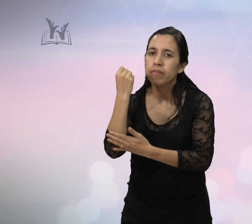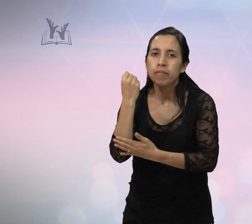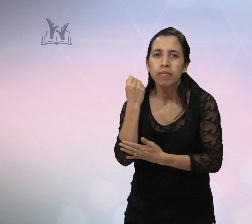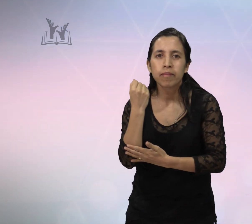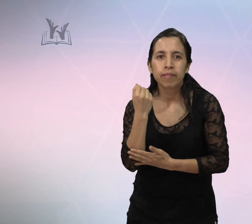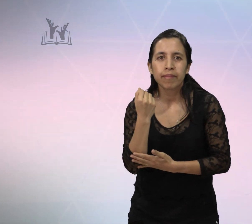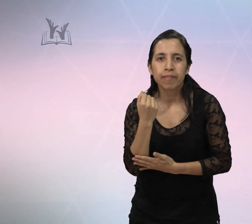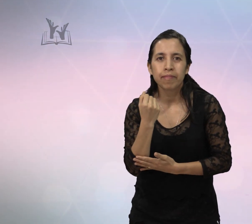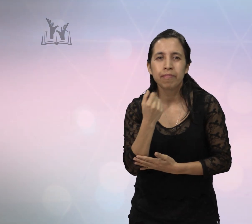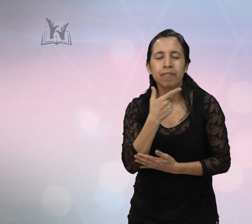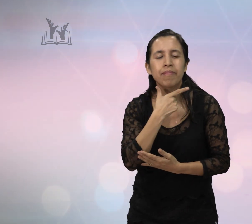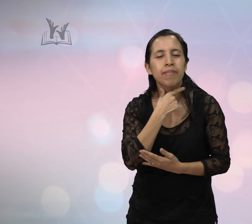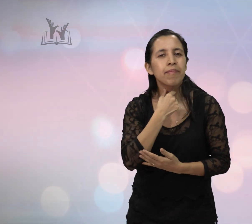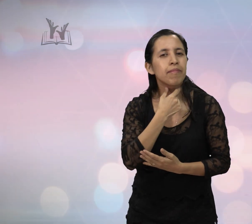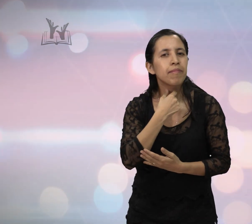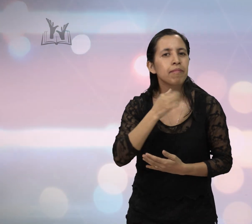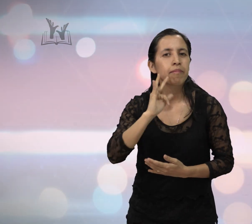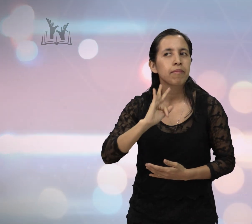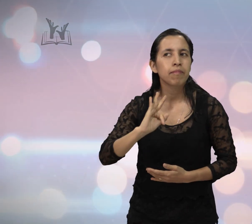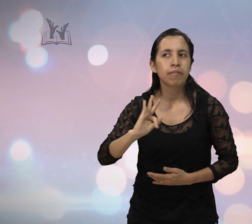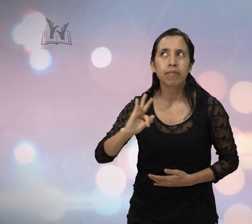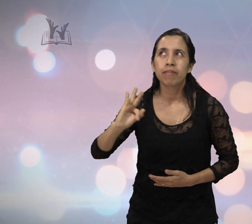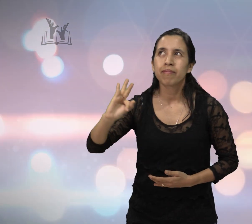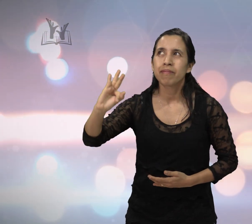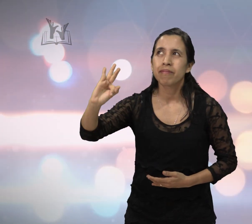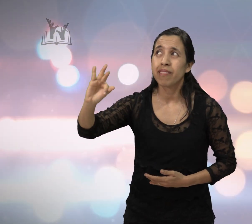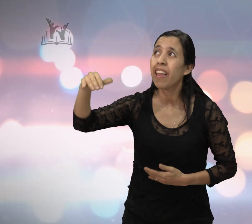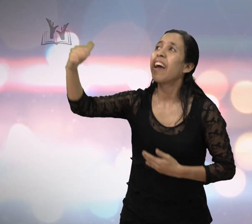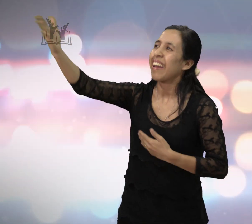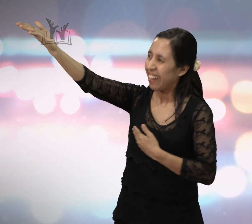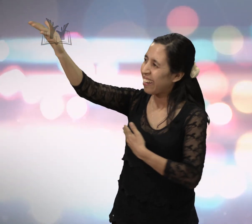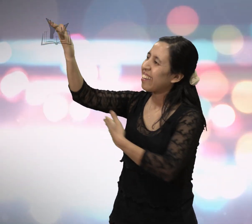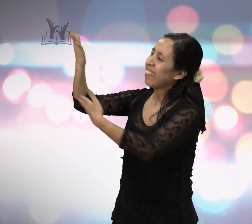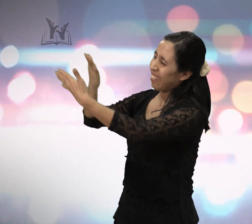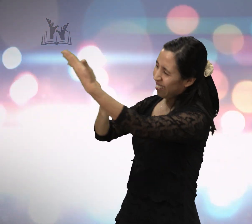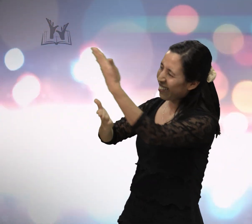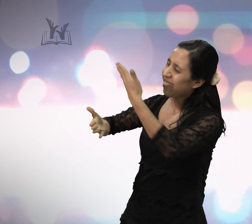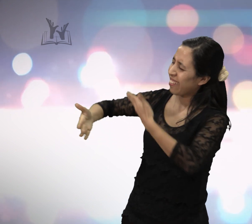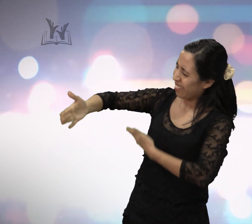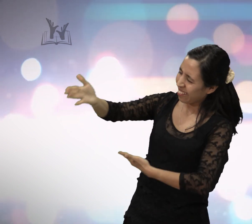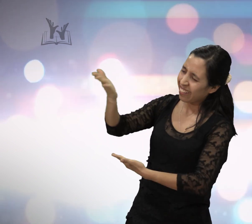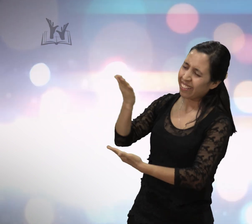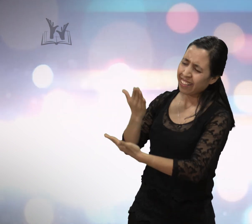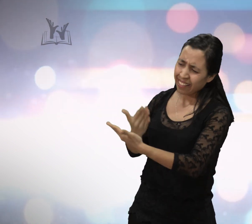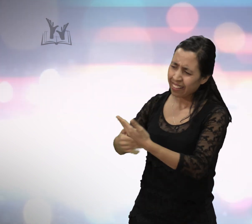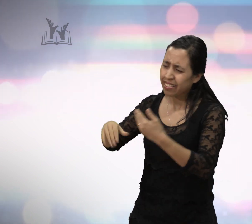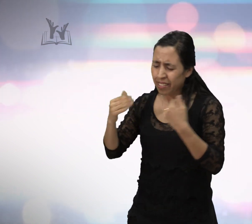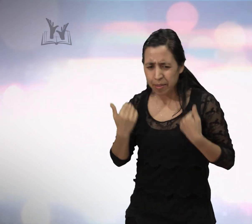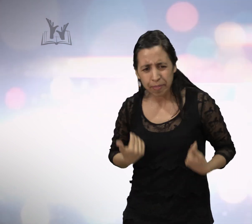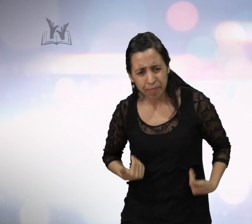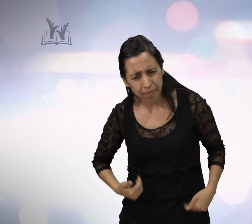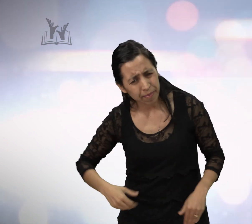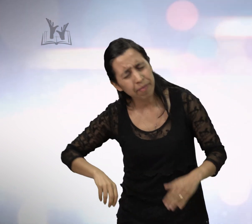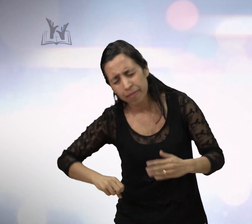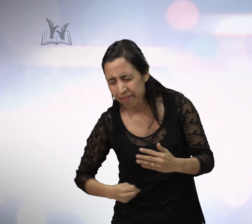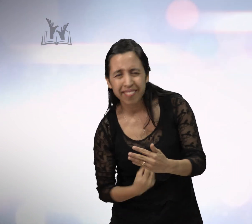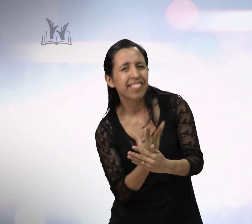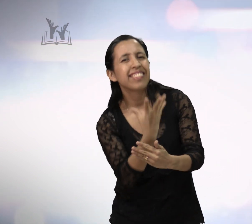ser de fiel Cámbiame y hazme otra vez